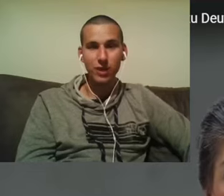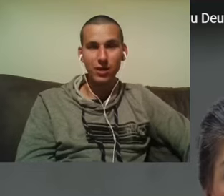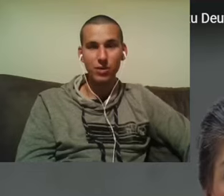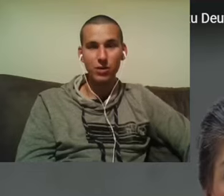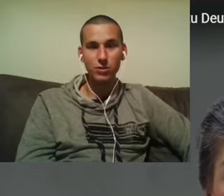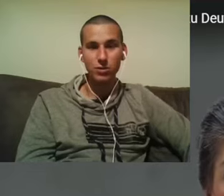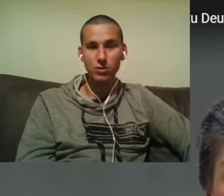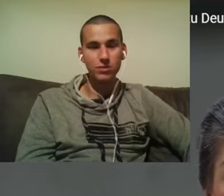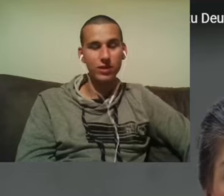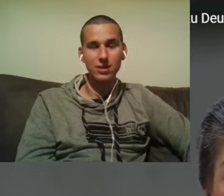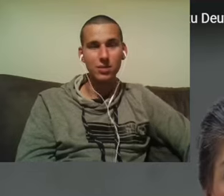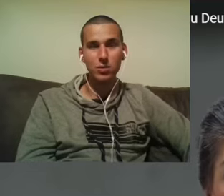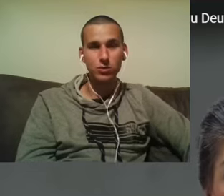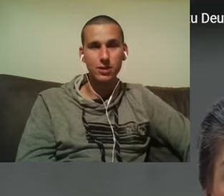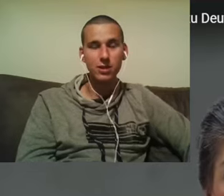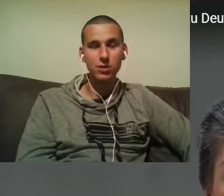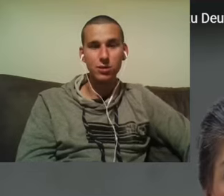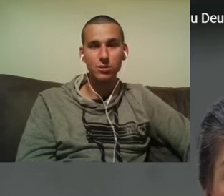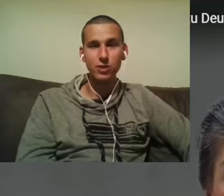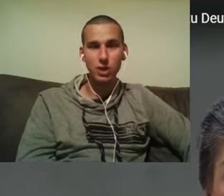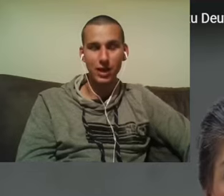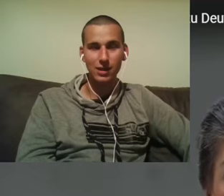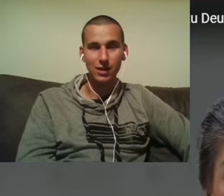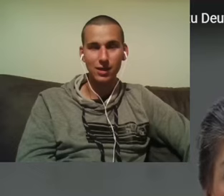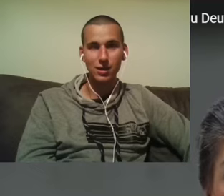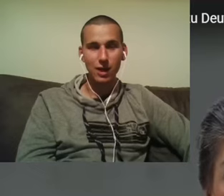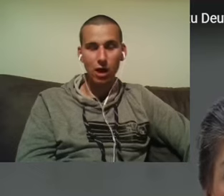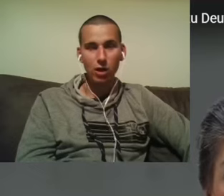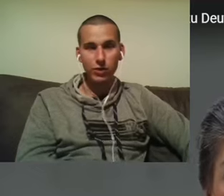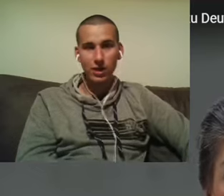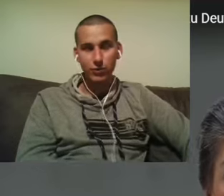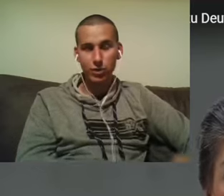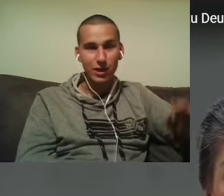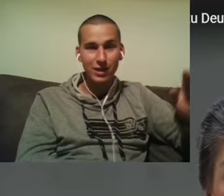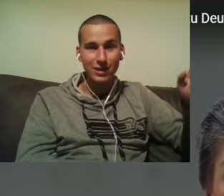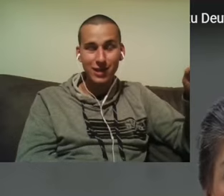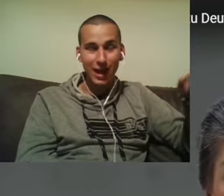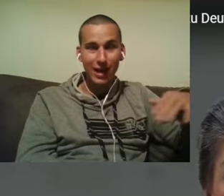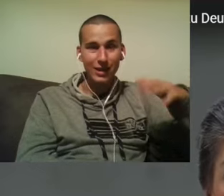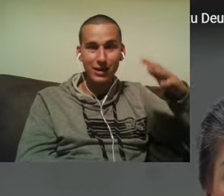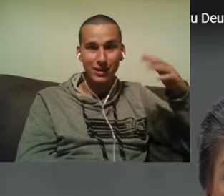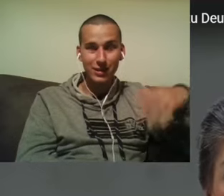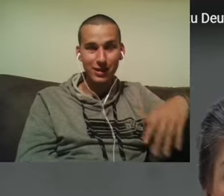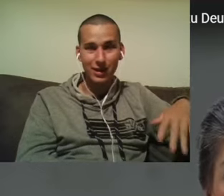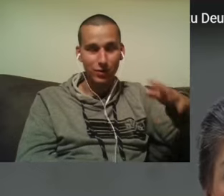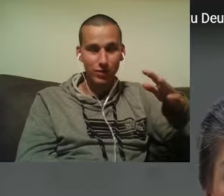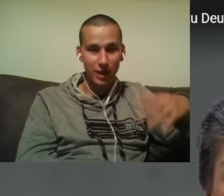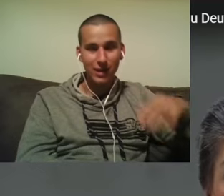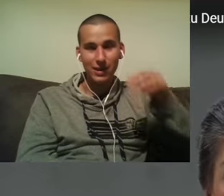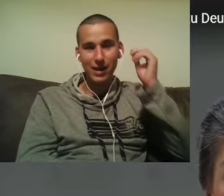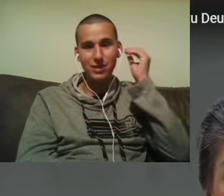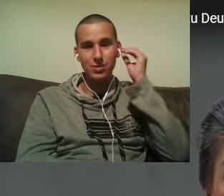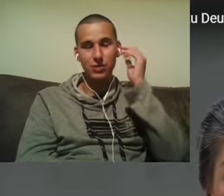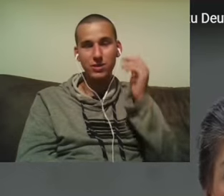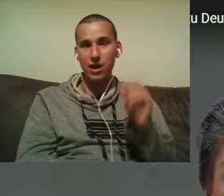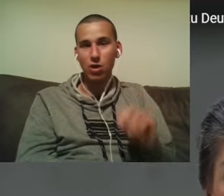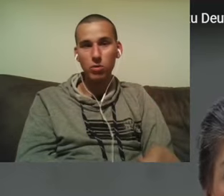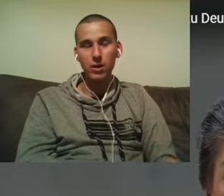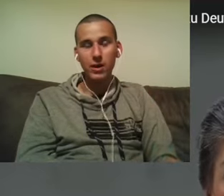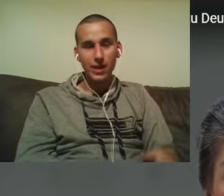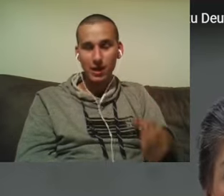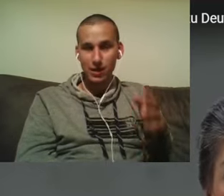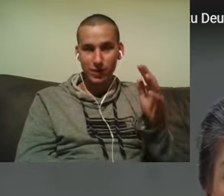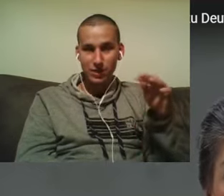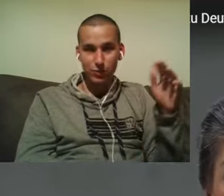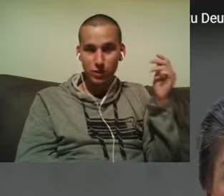atomares Inferno auszulösen, wenn sie damit Russland irgendwie schaden kann. Auch auf ihrer völkerrechtlich eigenen, auf ihrem eigenen Landesgebiet, was